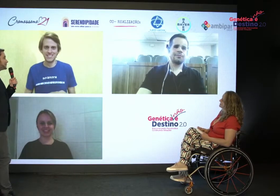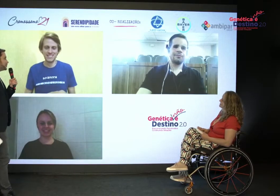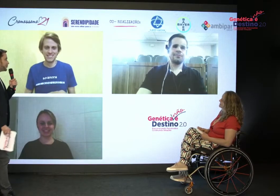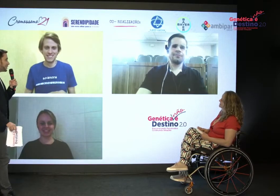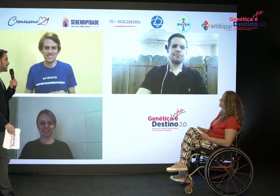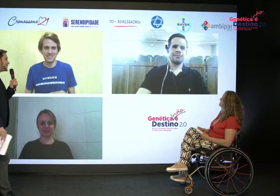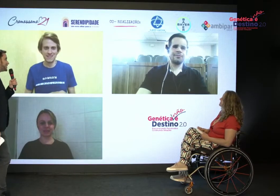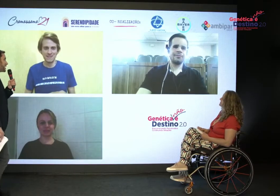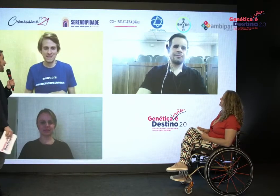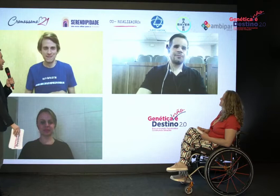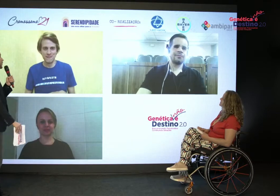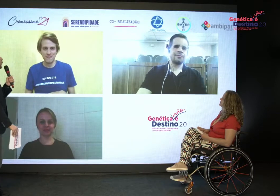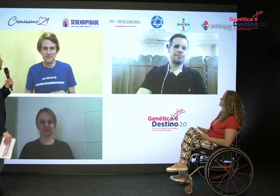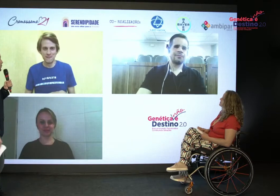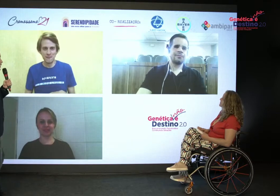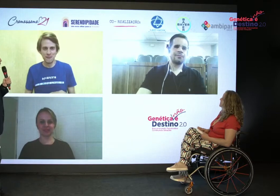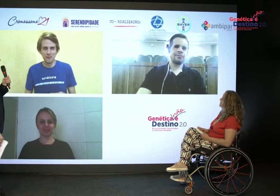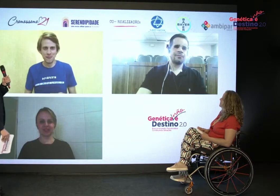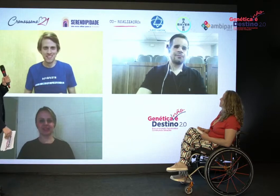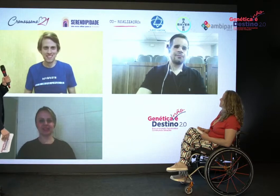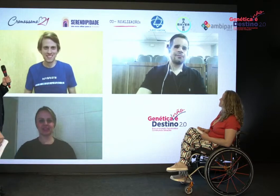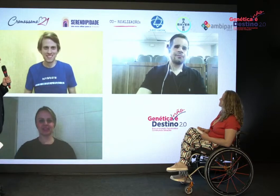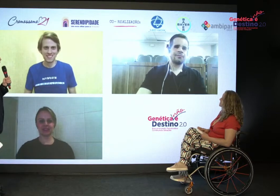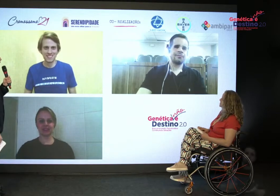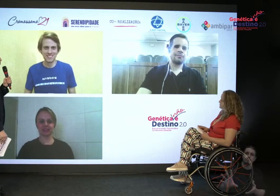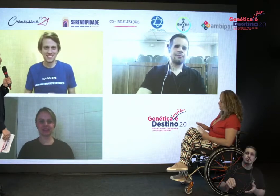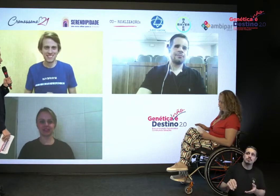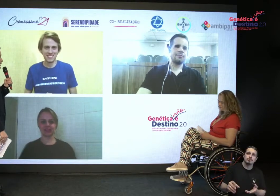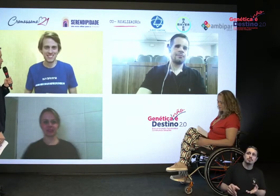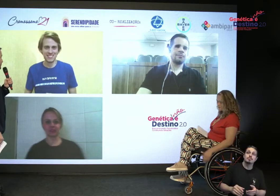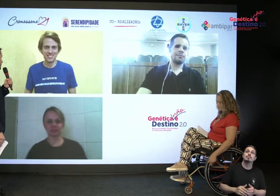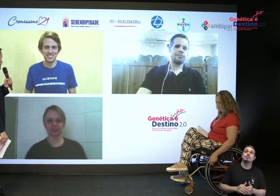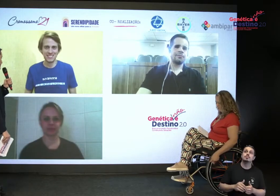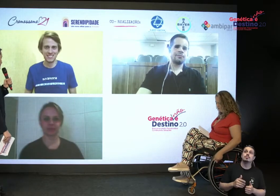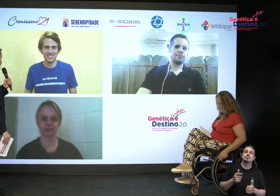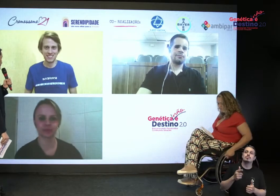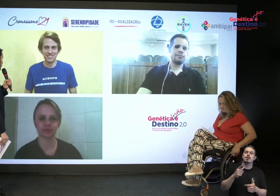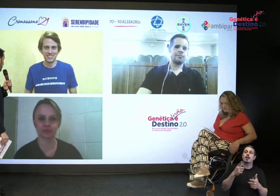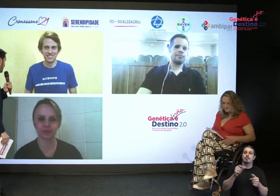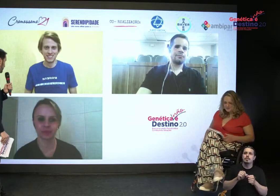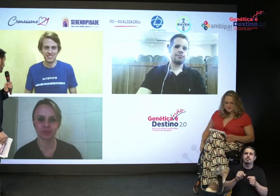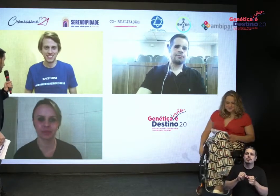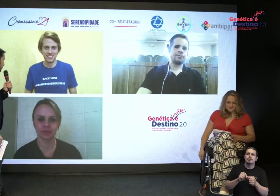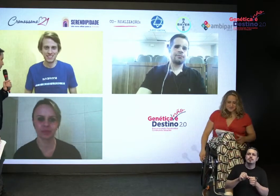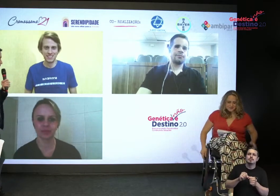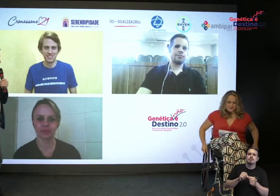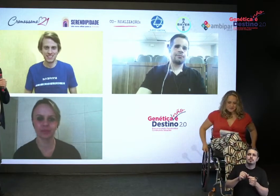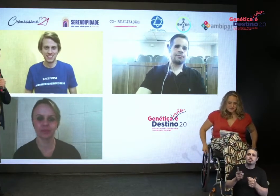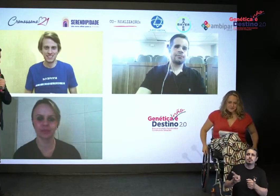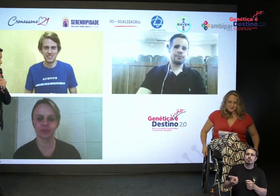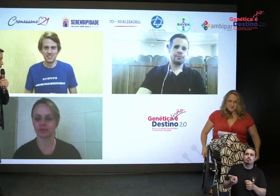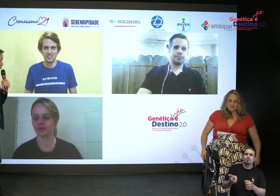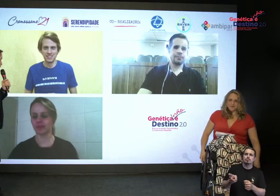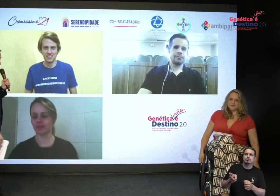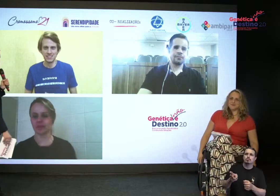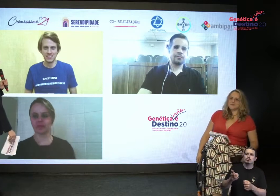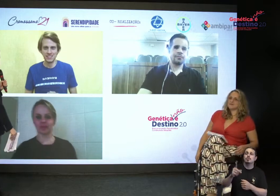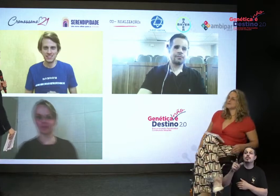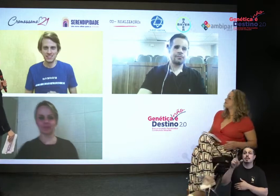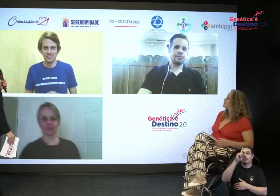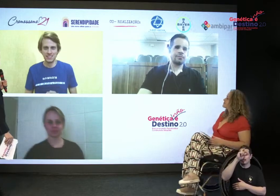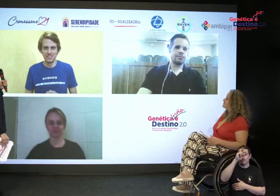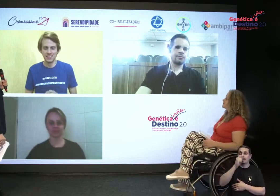Rafael Silva, que é colaborador do Hospital Albert Einstein, que também vai se apresentar. Eu vou pedir primeiro para o